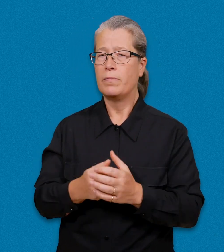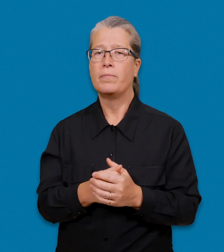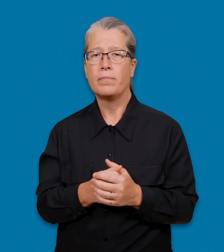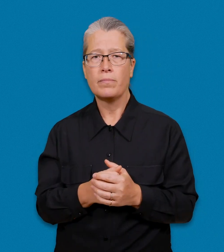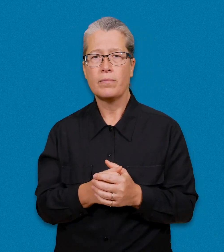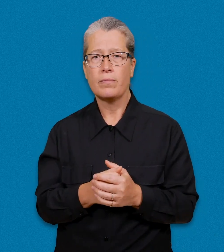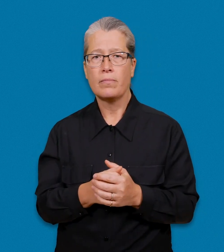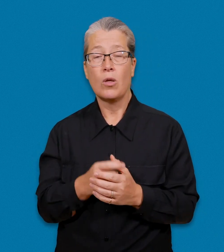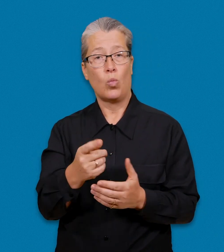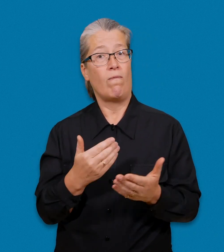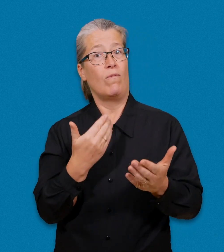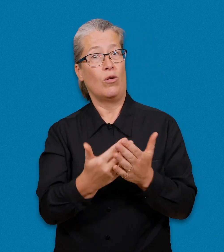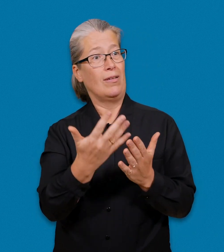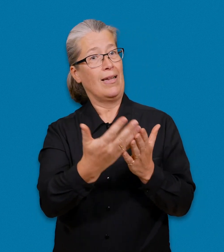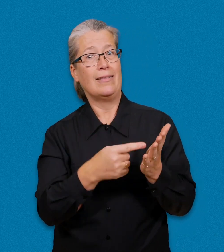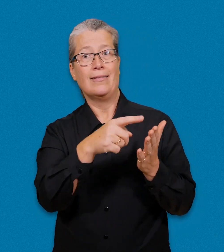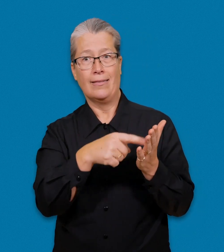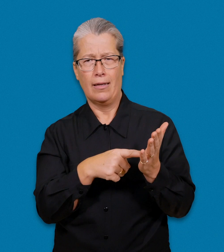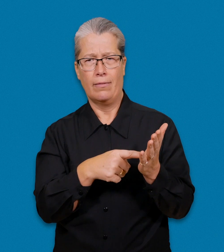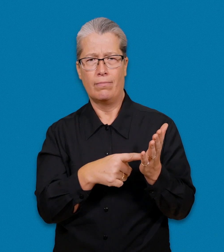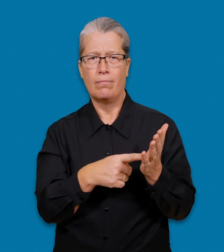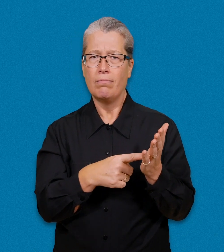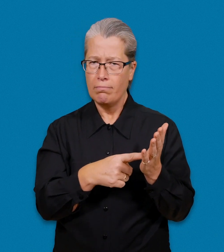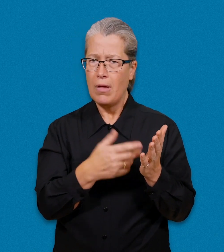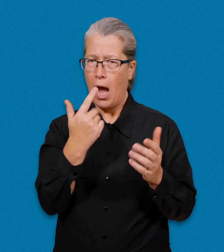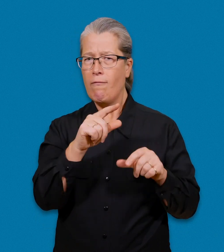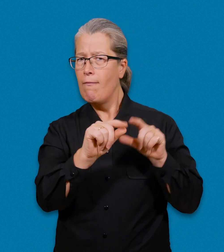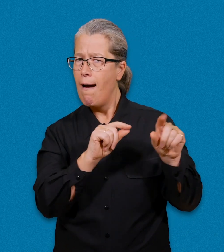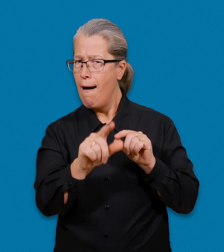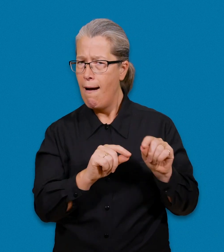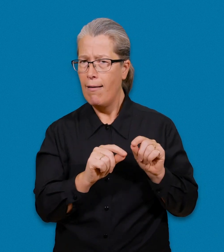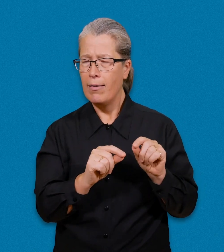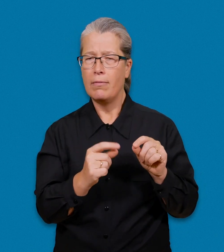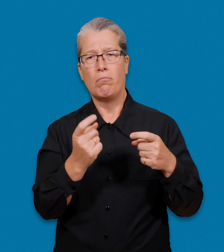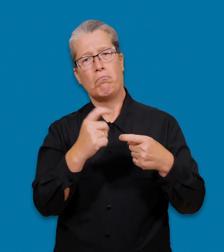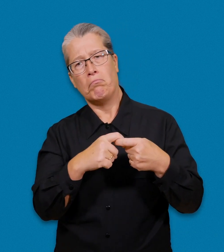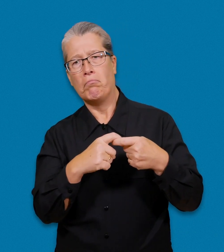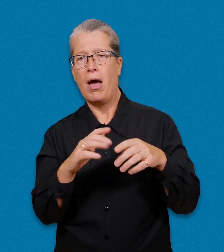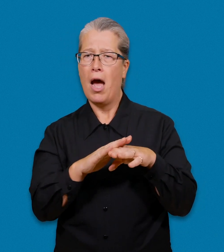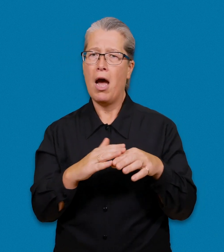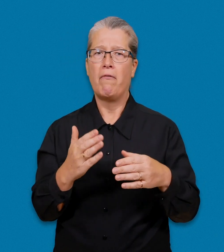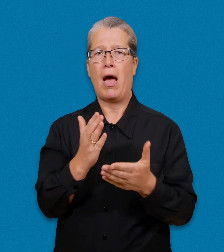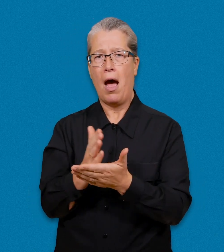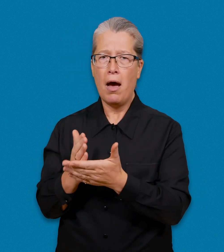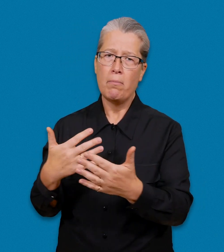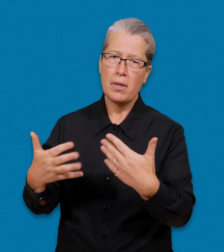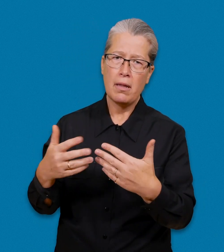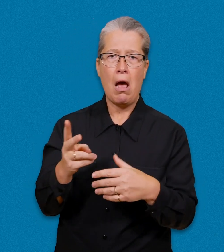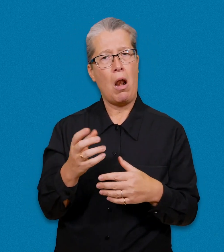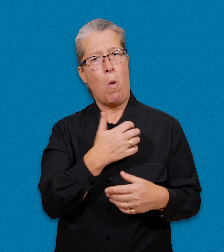behov. Du kan ange någon av ditt tolkar som du föreslagit, till exempel för arbetsrelaterade uppdrag eller